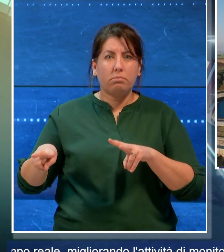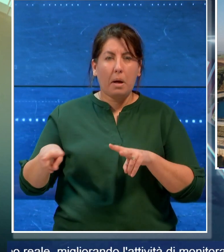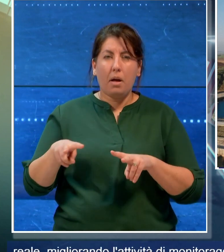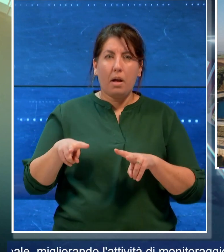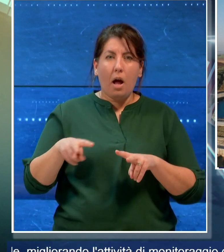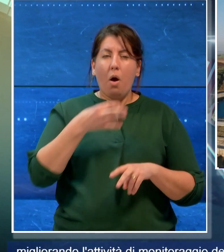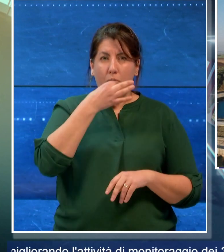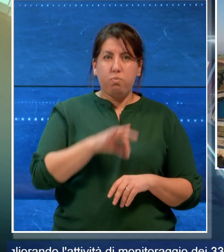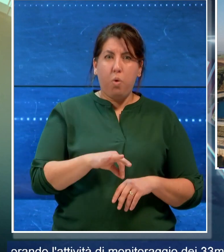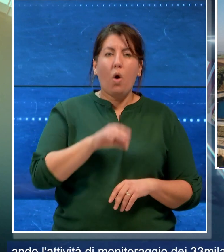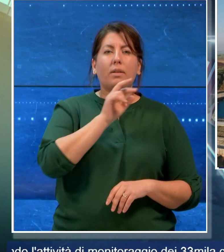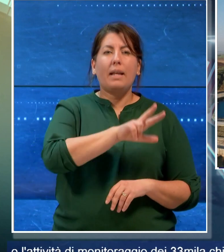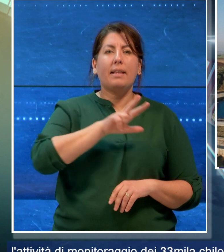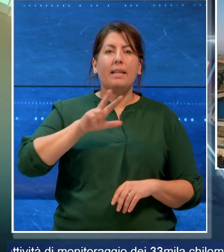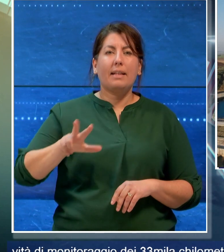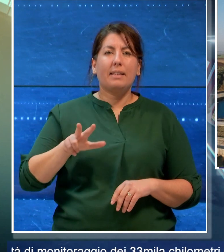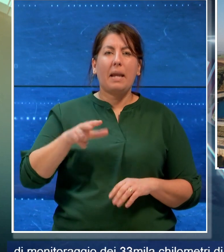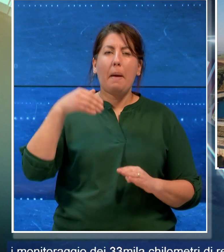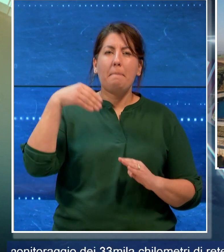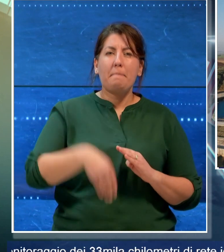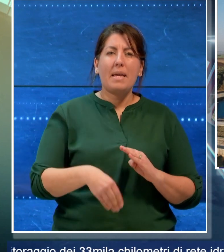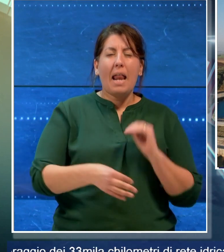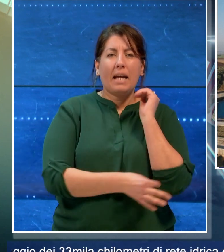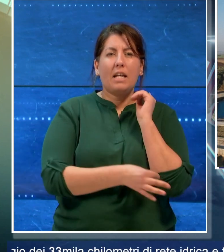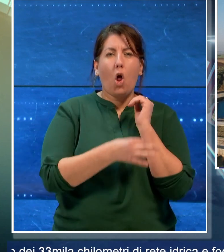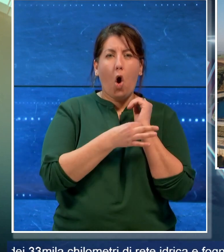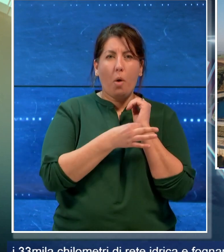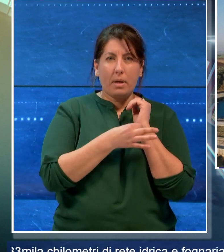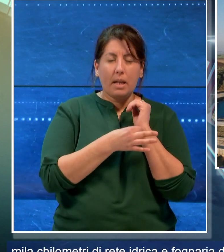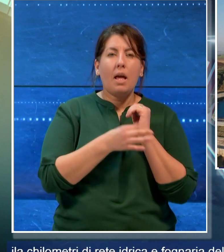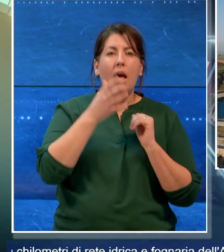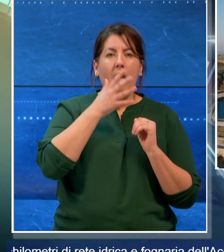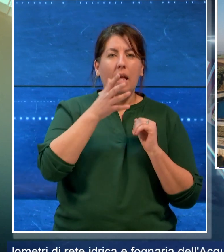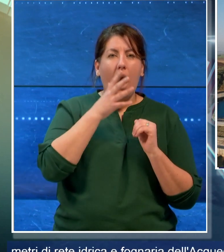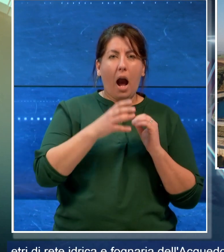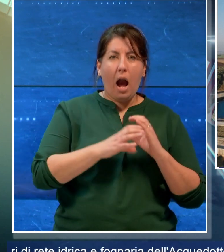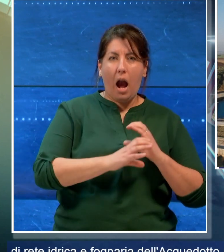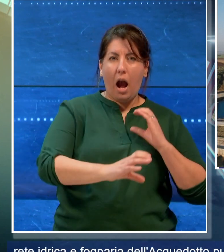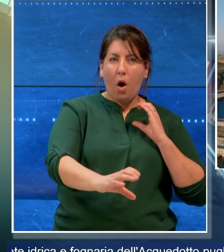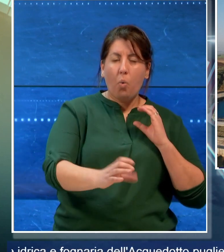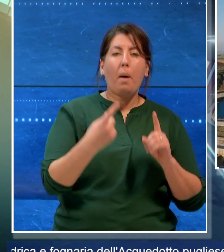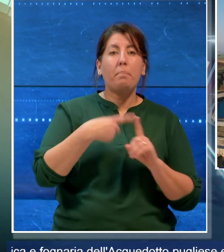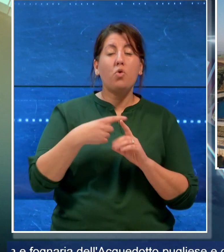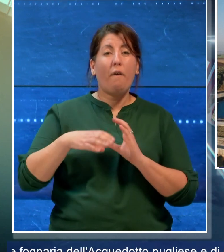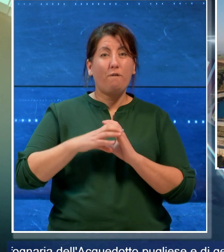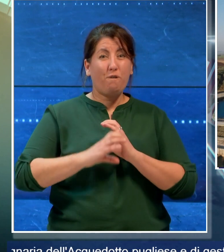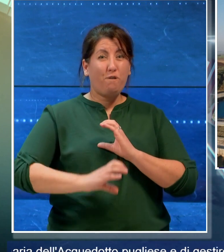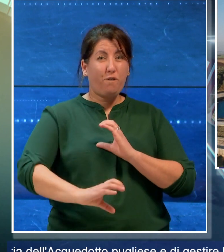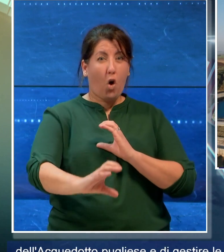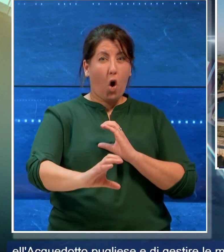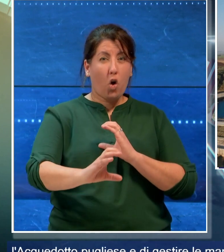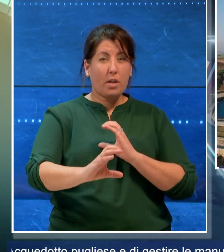33.000 chilometri di rete idrica e fognaria dell